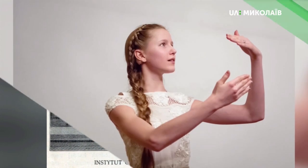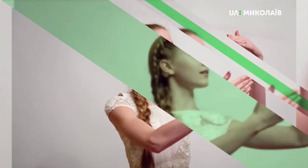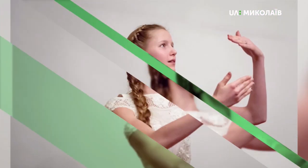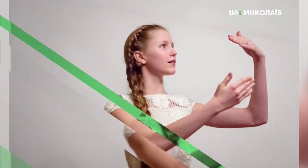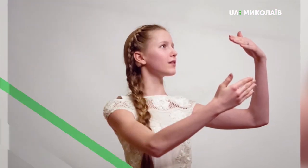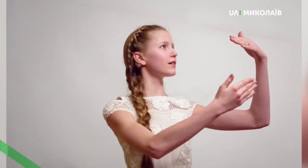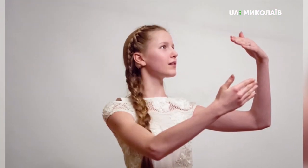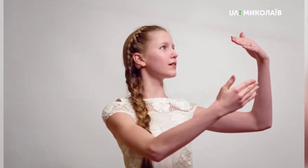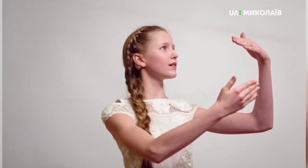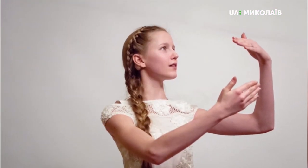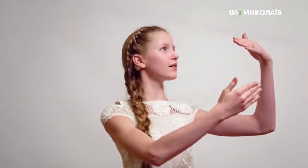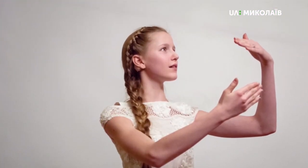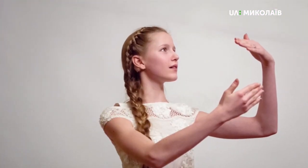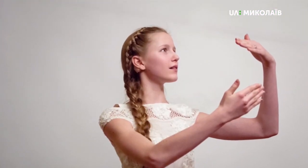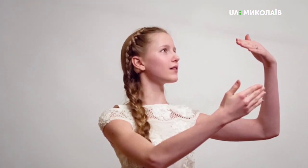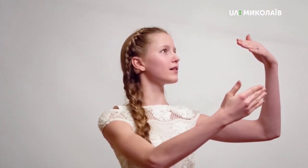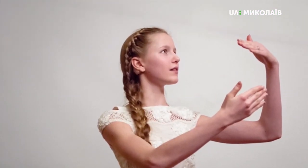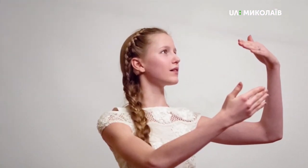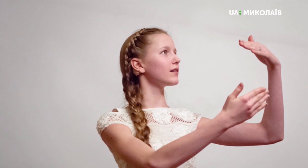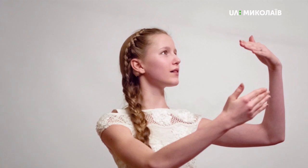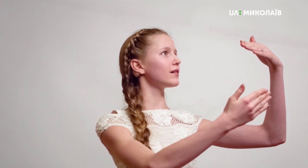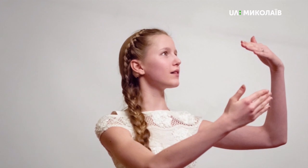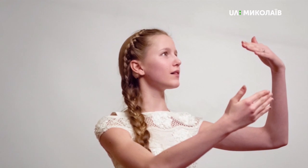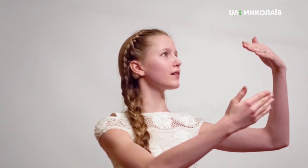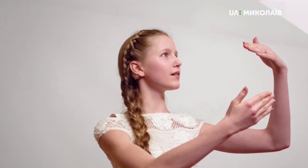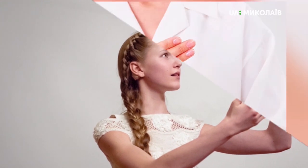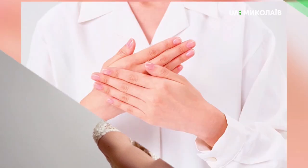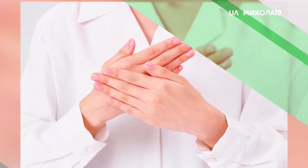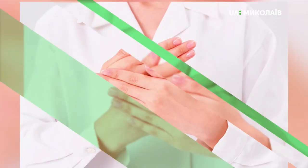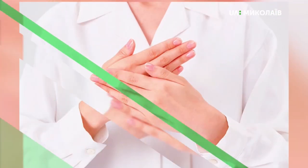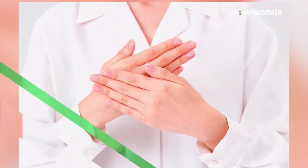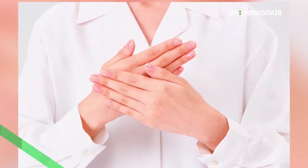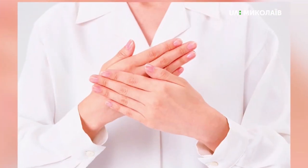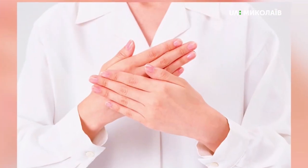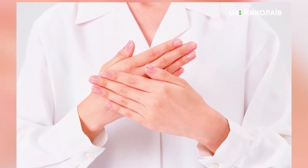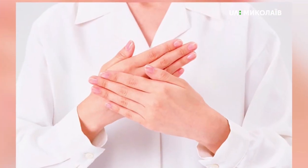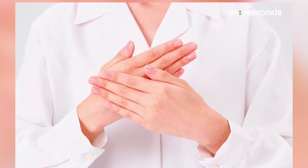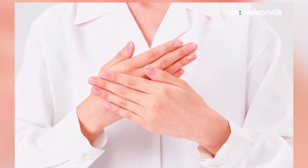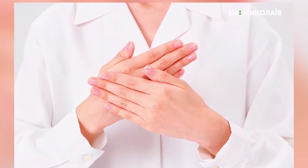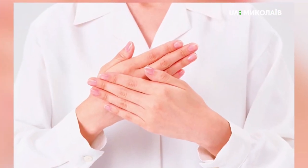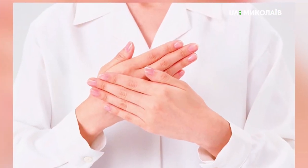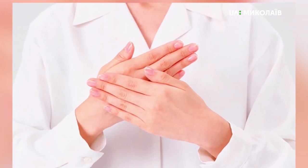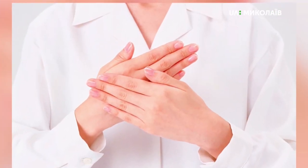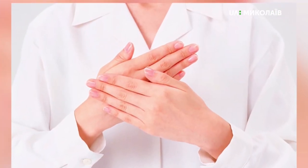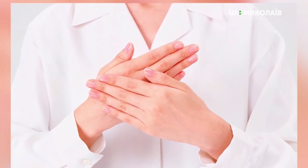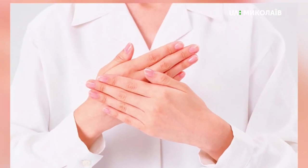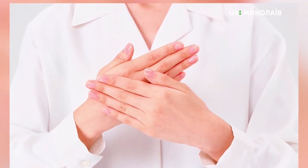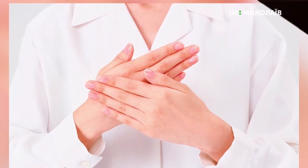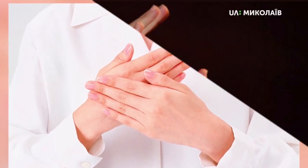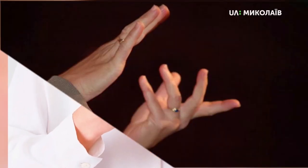Сьогодні мову жестів може опонувати будь-хто за допомогою хоча б інтернет-курсів, які є у вільному доступі. Люди,